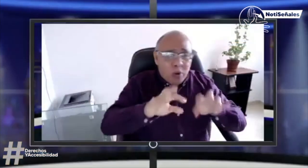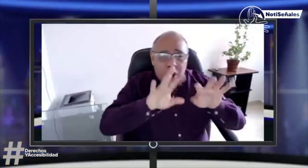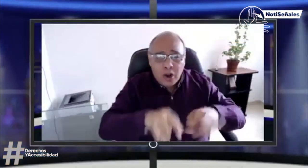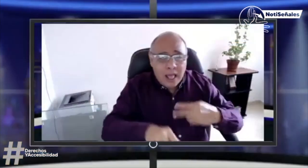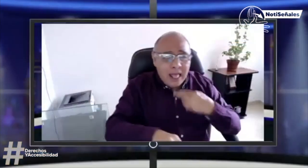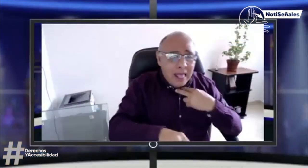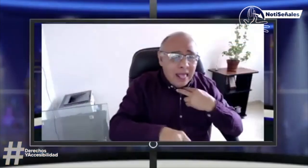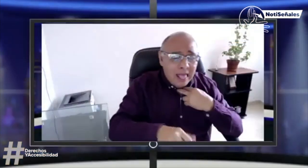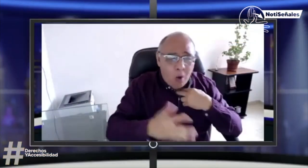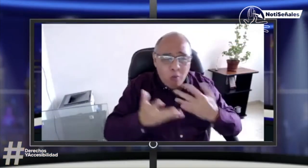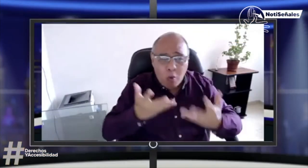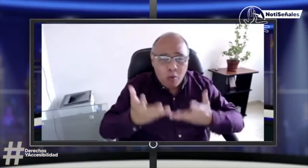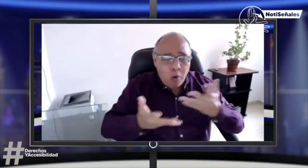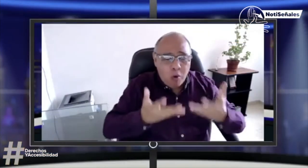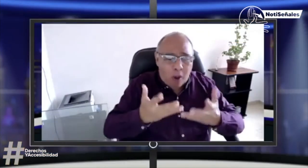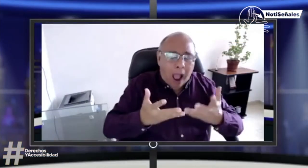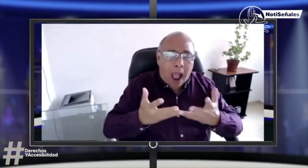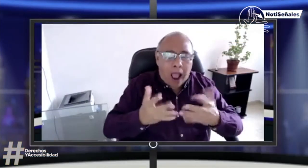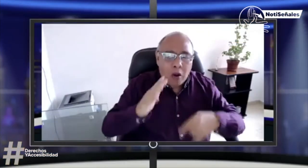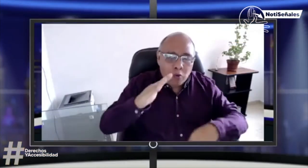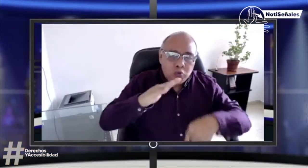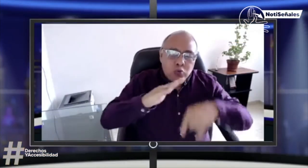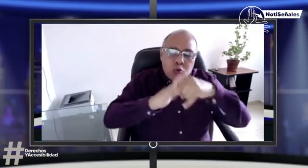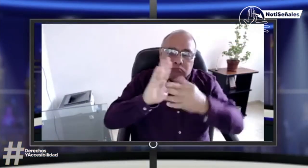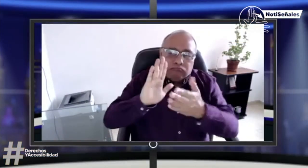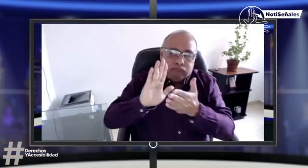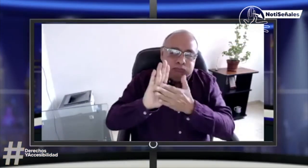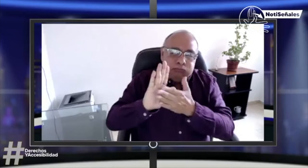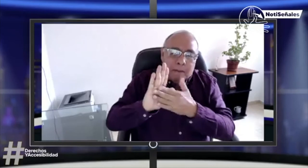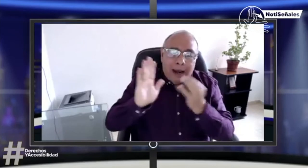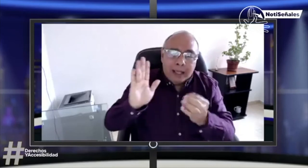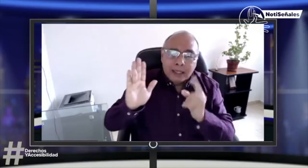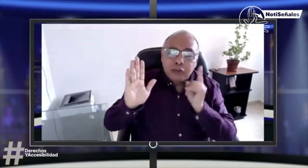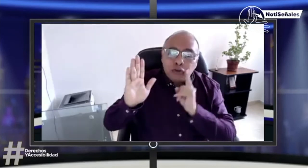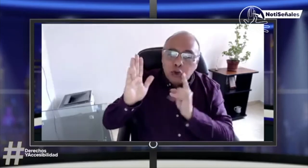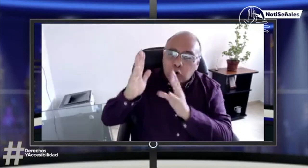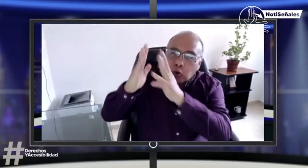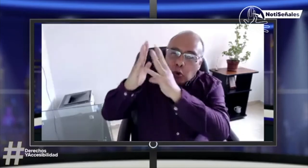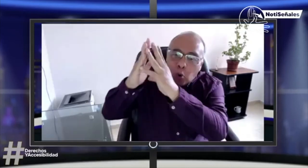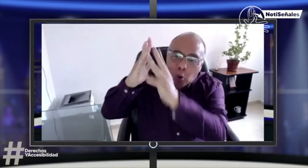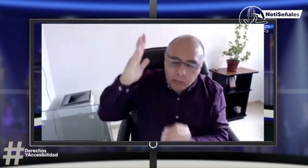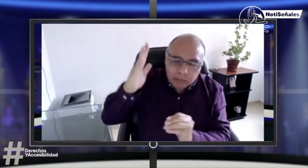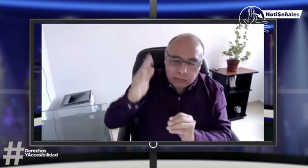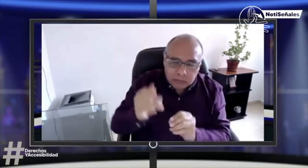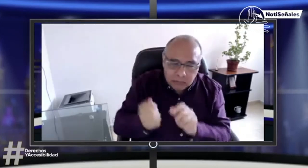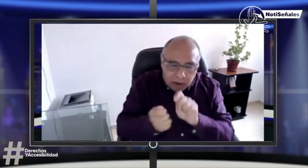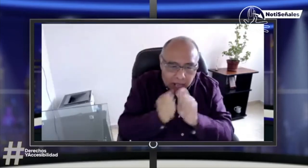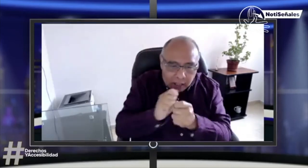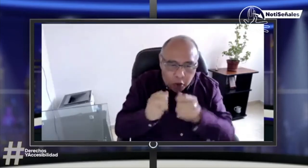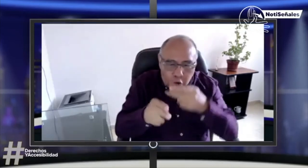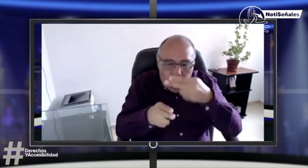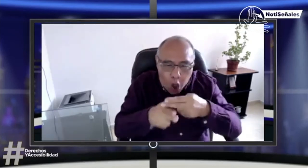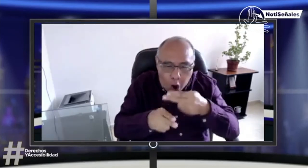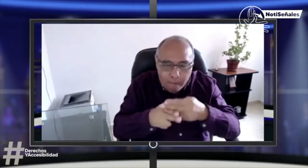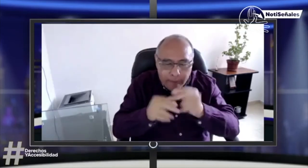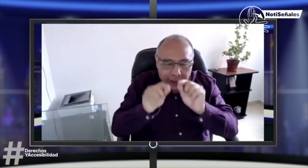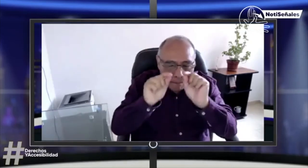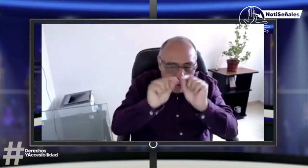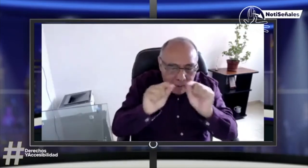plataformas o a la página digital y tener en cuenta este sustento para que las personas sordas que son